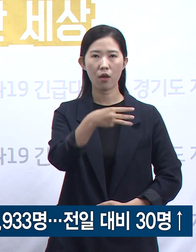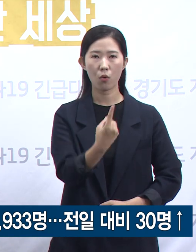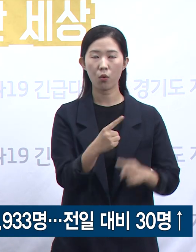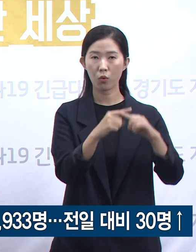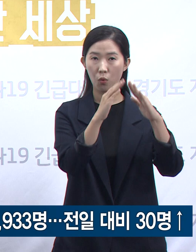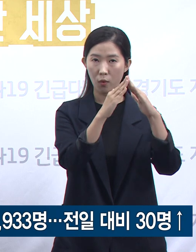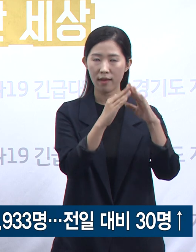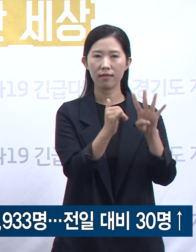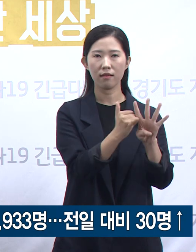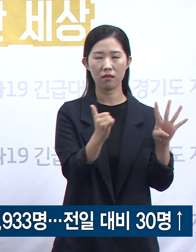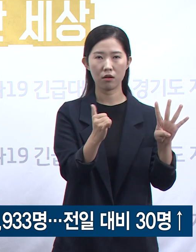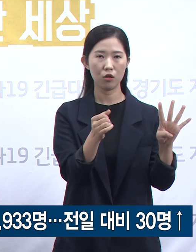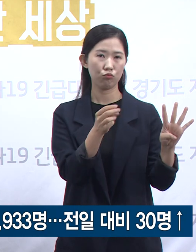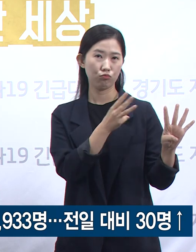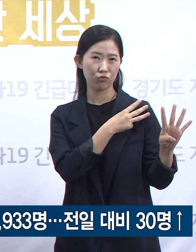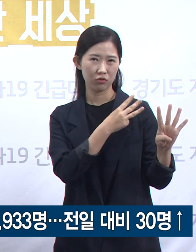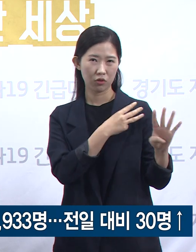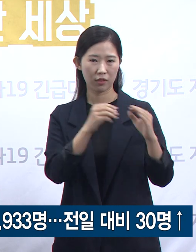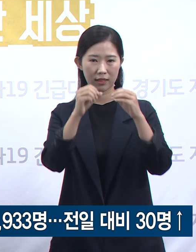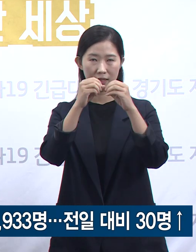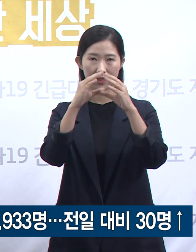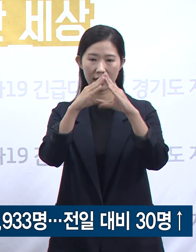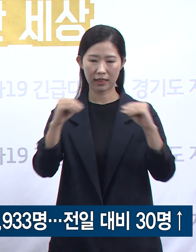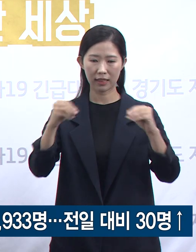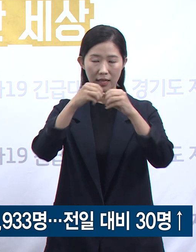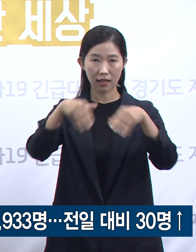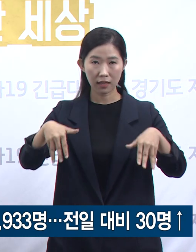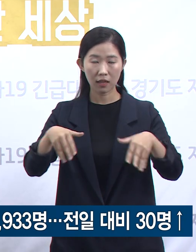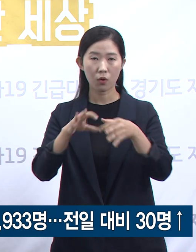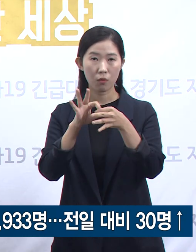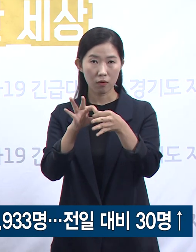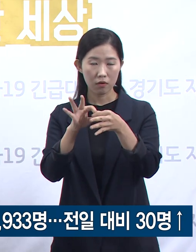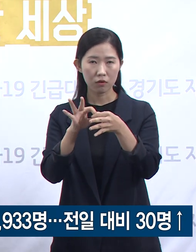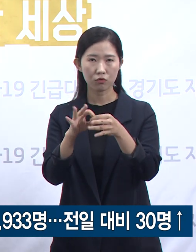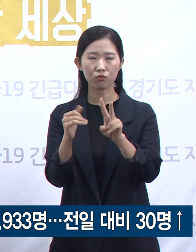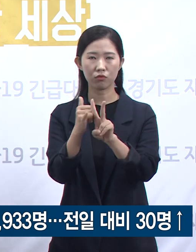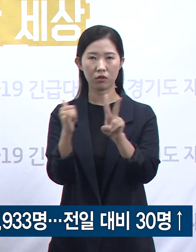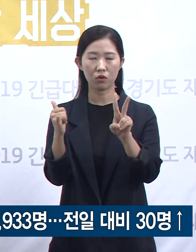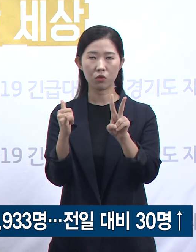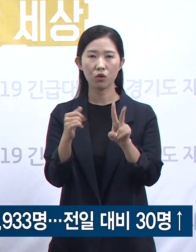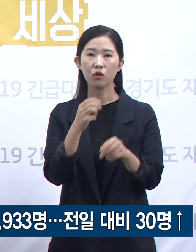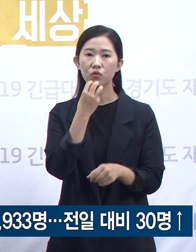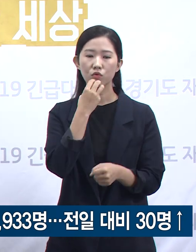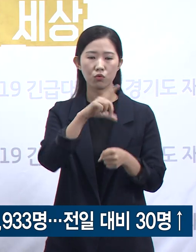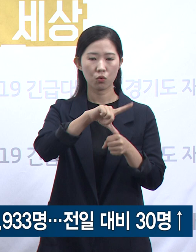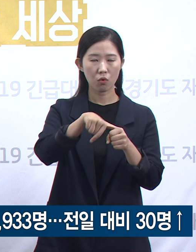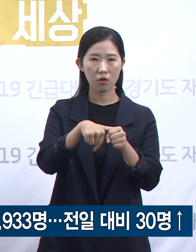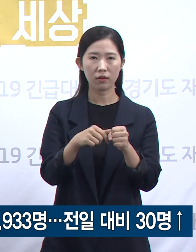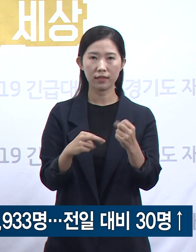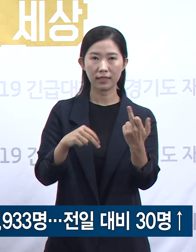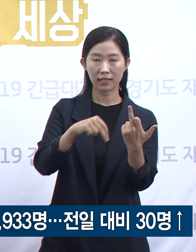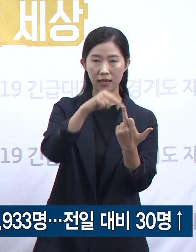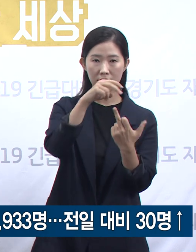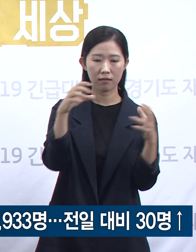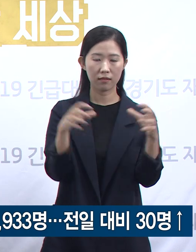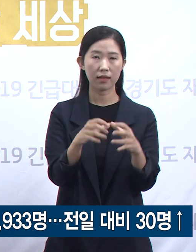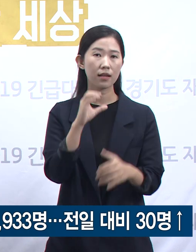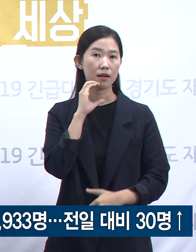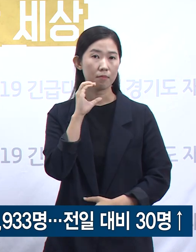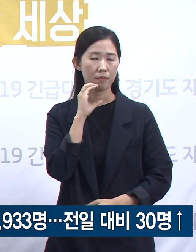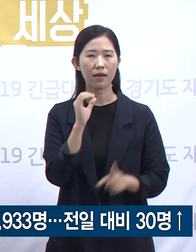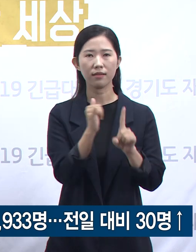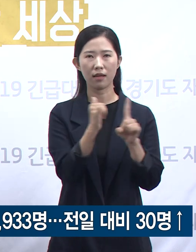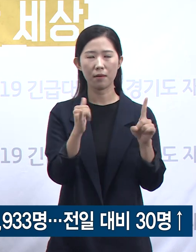부천시 다단계 업체 관련 2명, 수도권의 산악 모임 카페에 관련 1명 등 총 30명이었습니다.